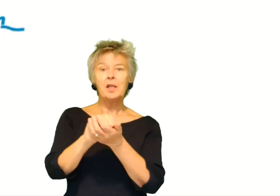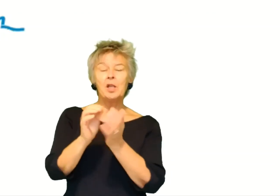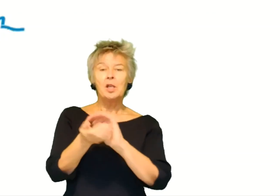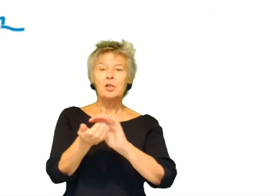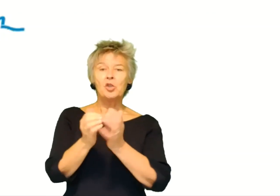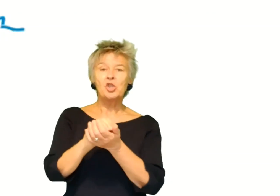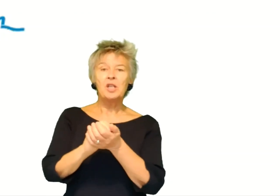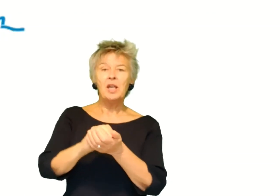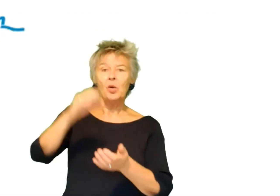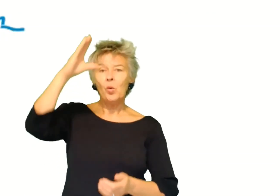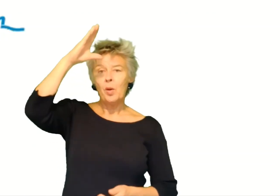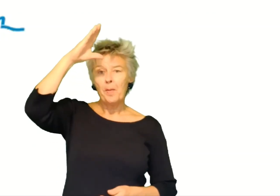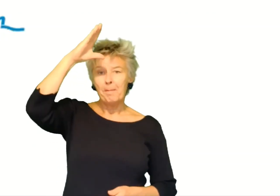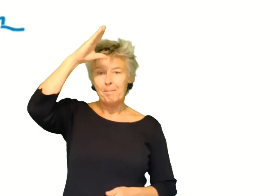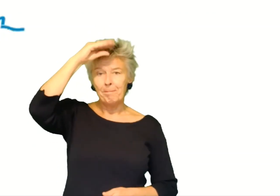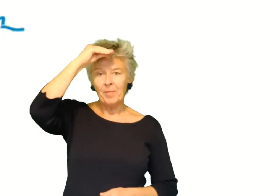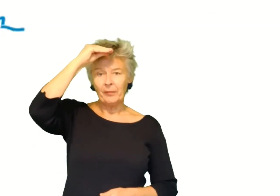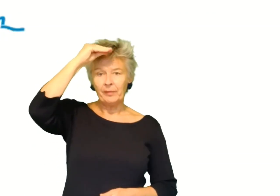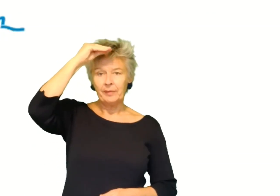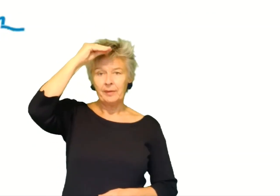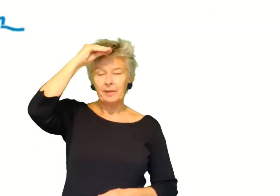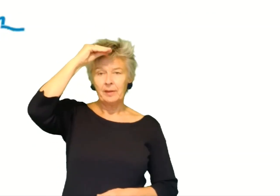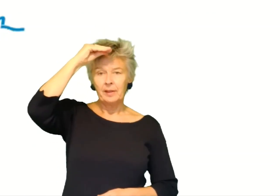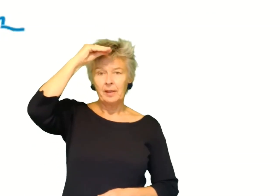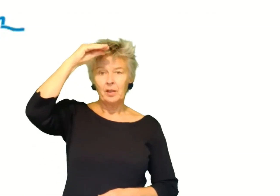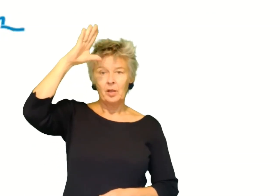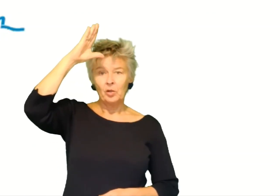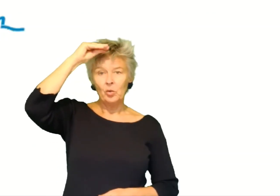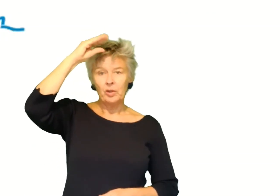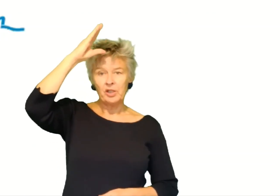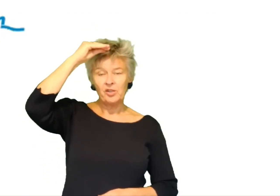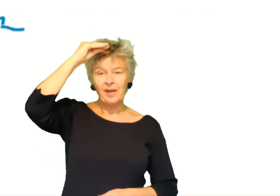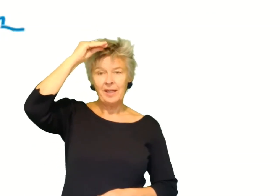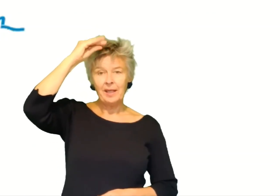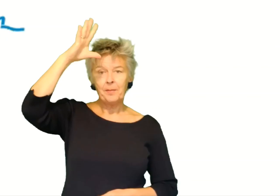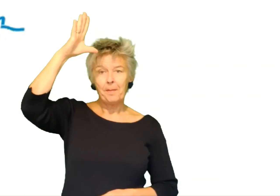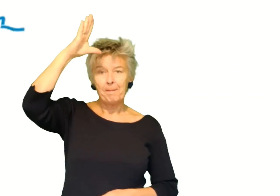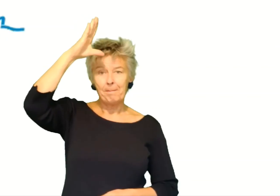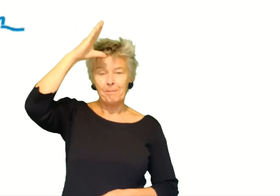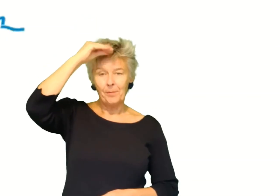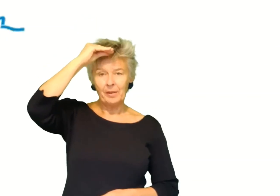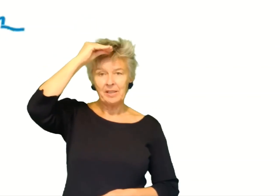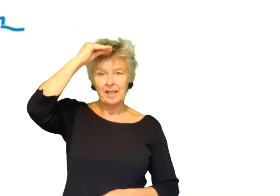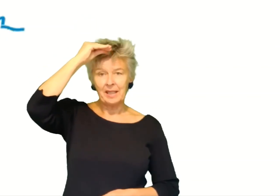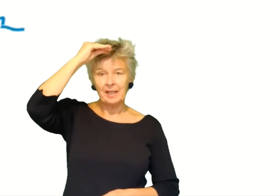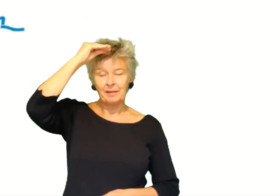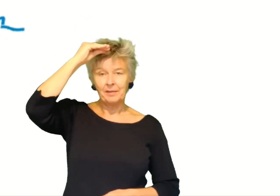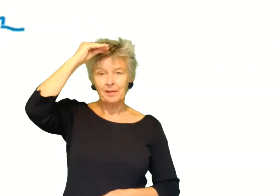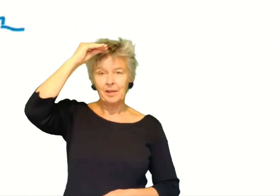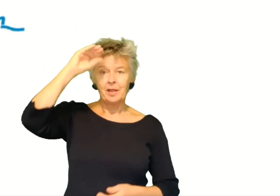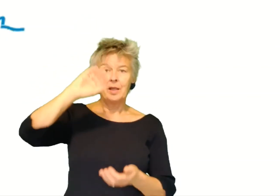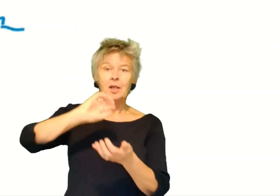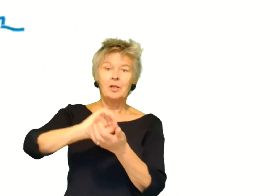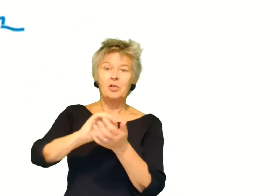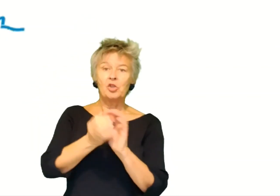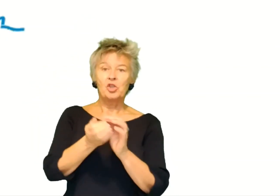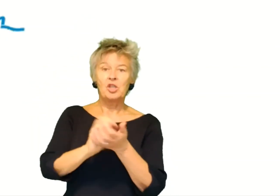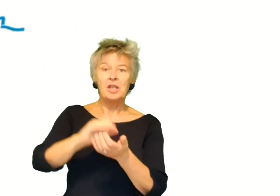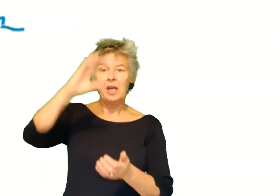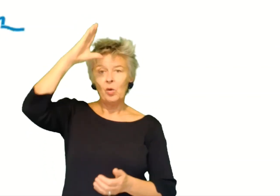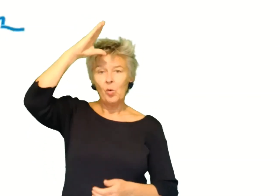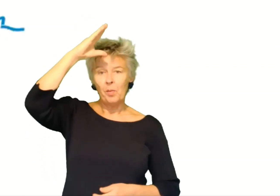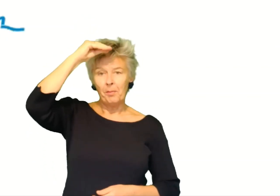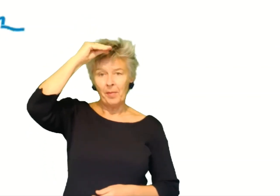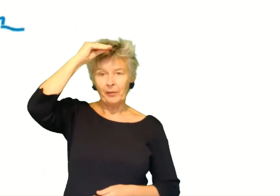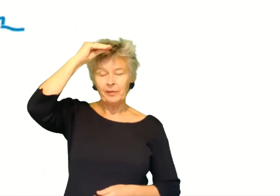De sneeuwman De jongen is twee keer, de man is één keer. De